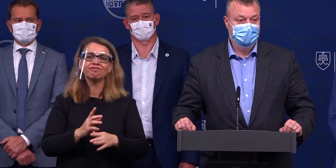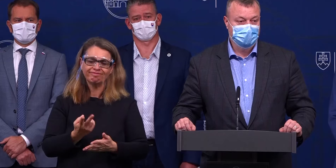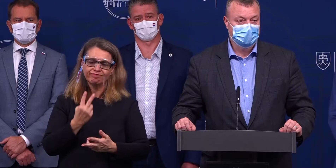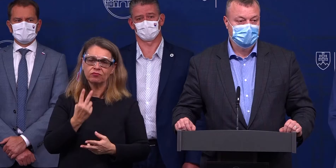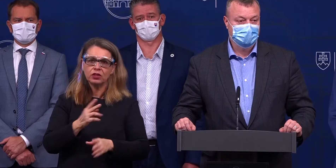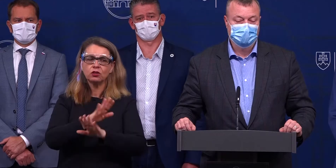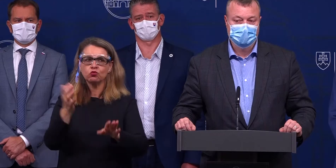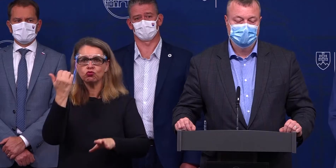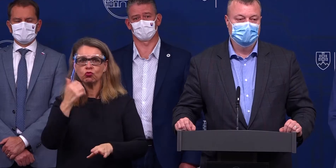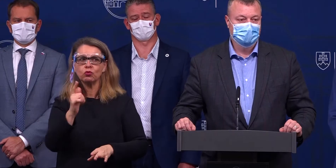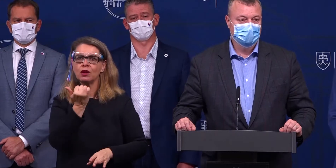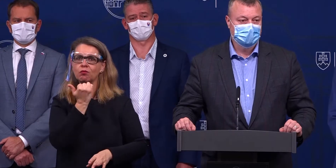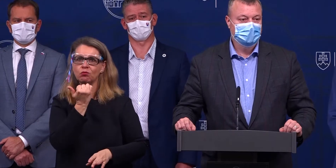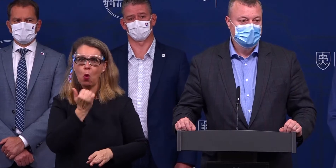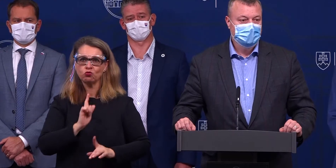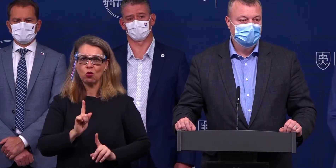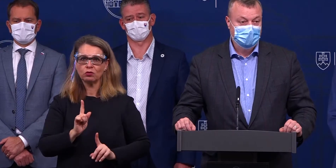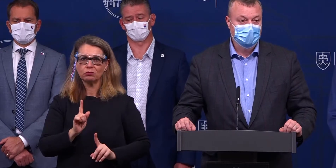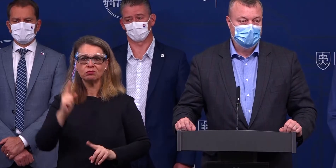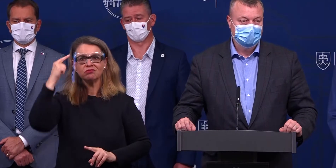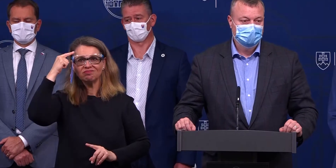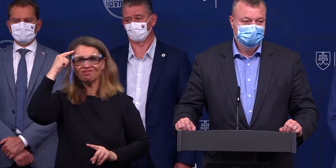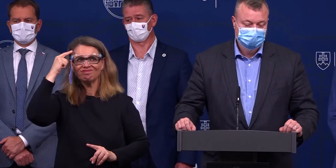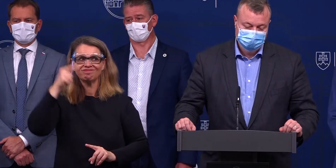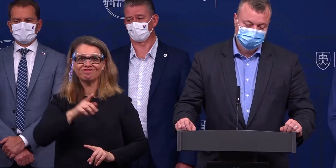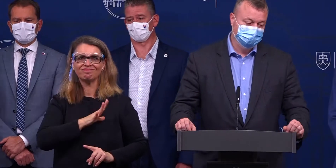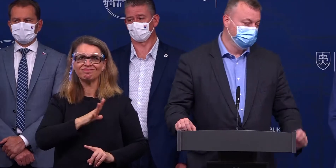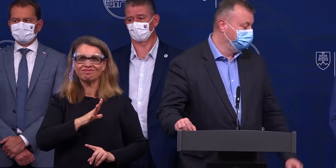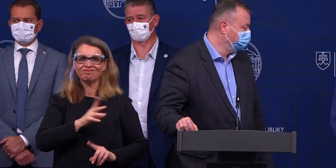samotní ľudia opatrnejši, lebo si uvedomujú, že to má dôsledky.